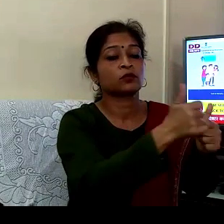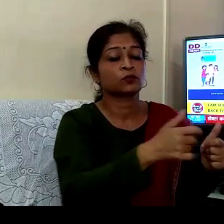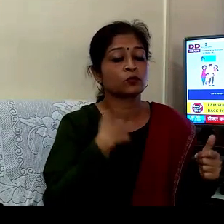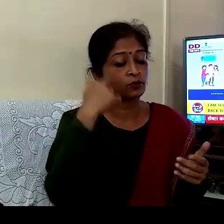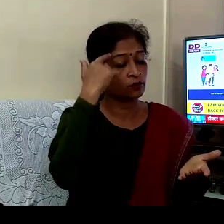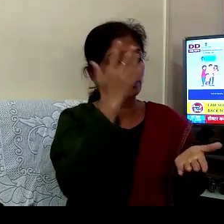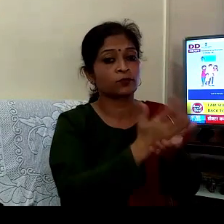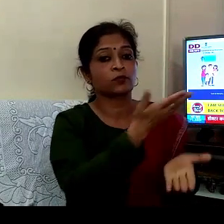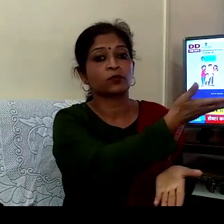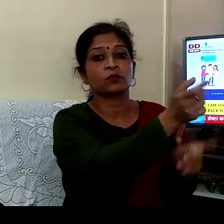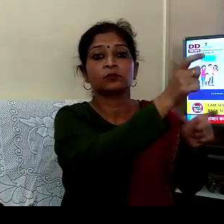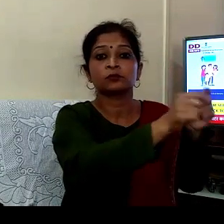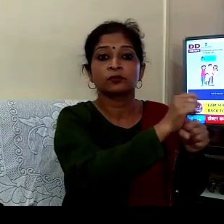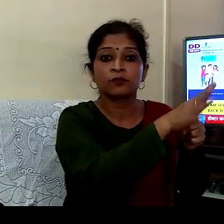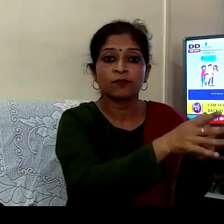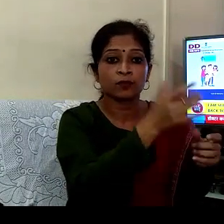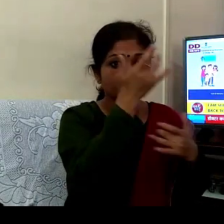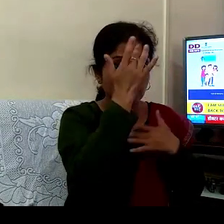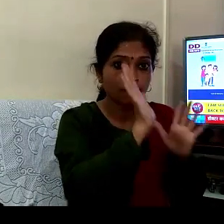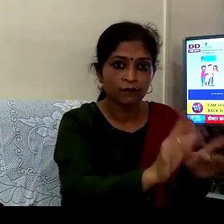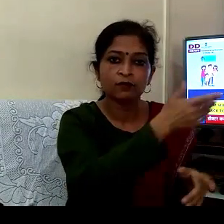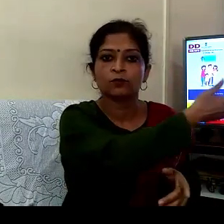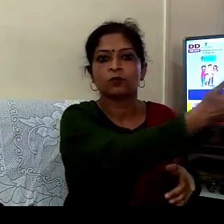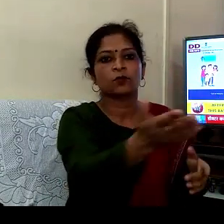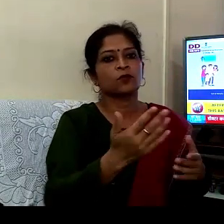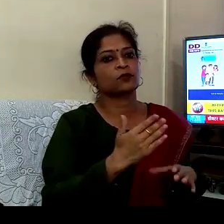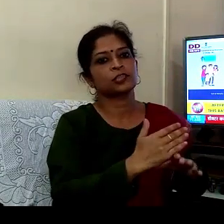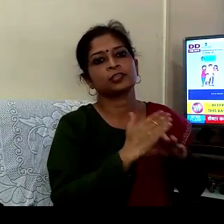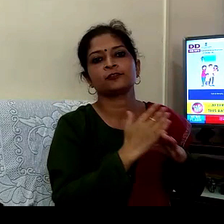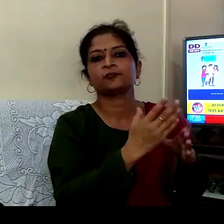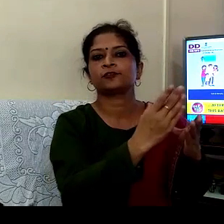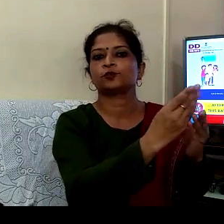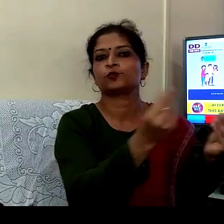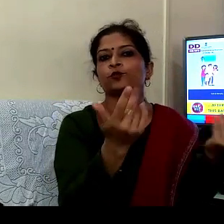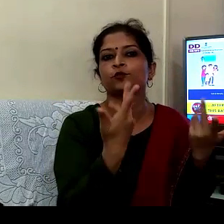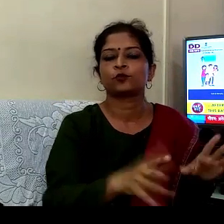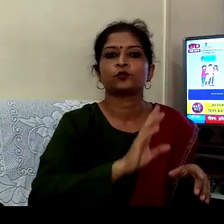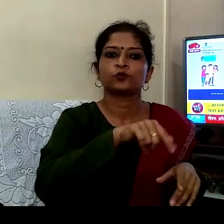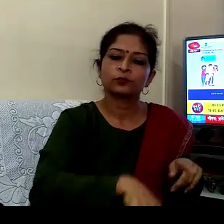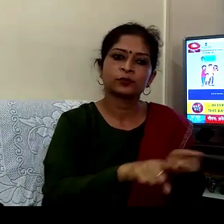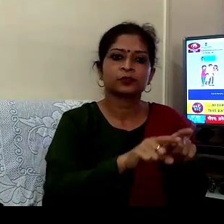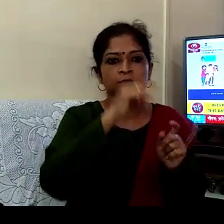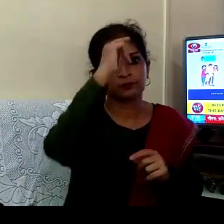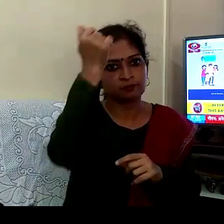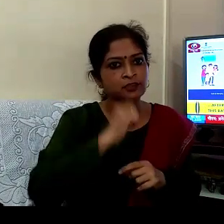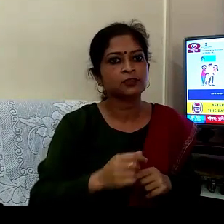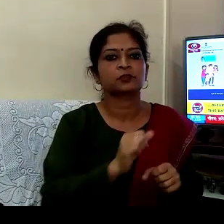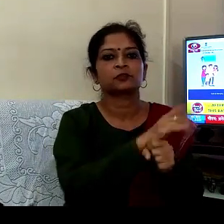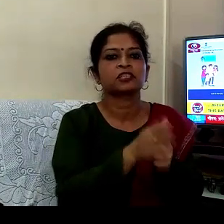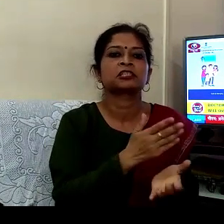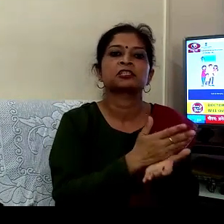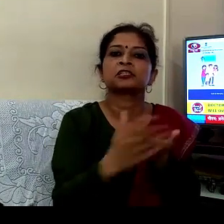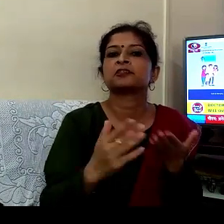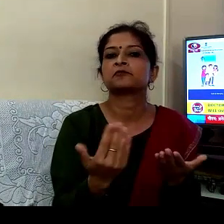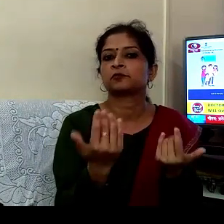پیشنٹ آئے ہیں سب سورکشت ہو کر کے اپنے گھر جائیں گے اور دیش میں بھی ہم اس لڑائی میں جیتیں گے آپ سب کے لوگوں کی مدد